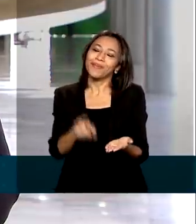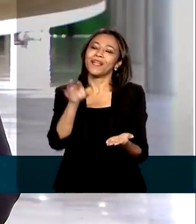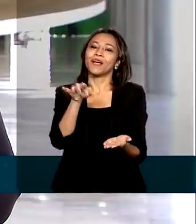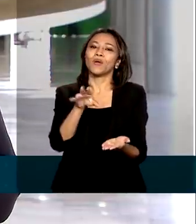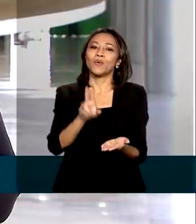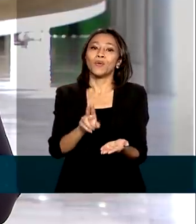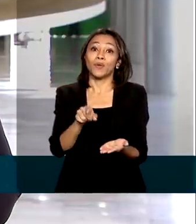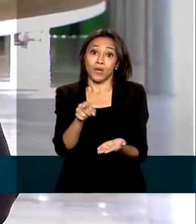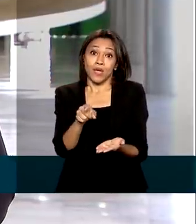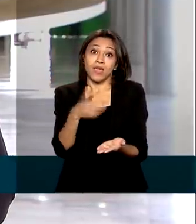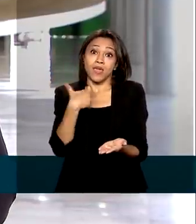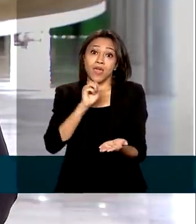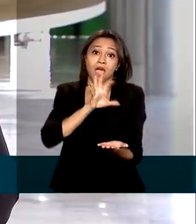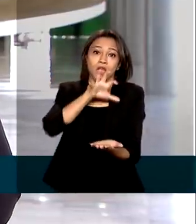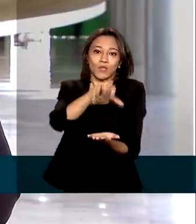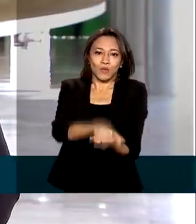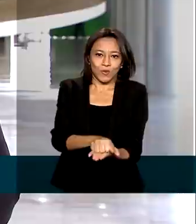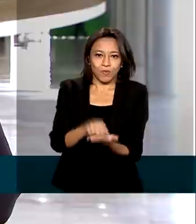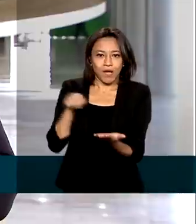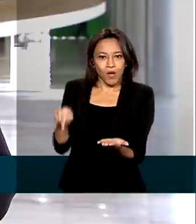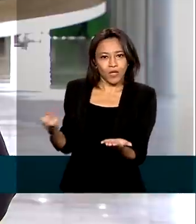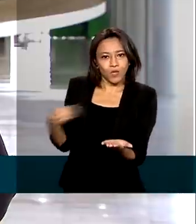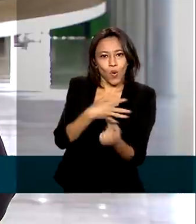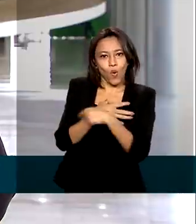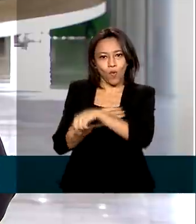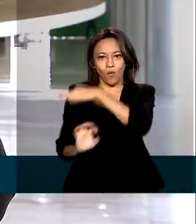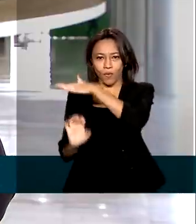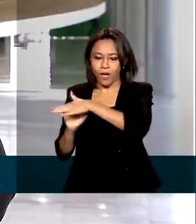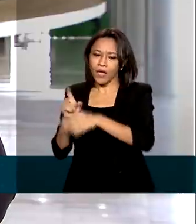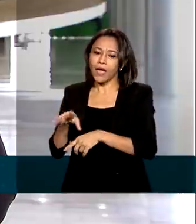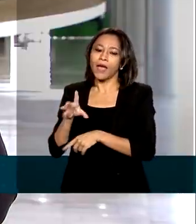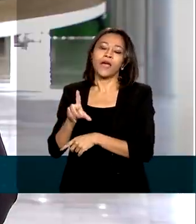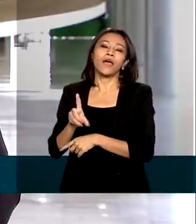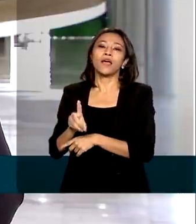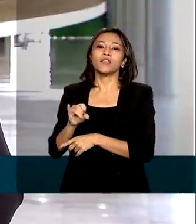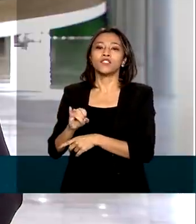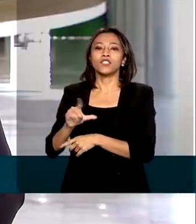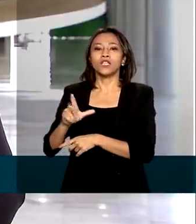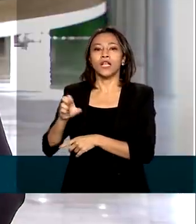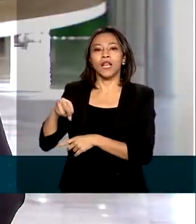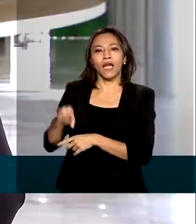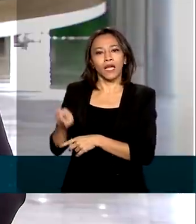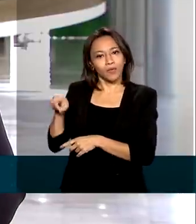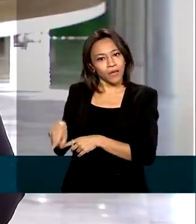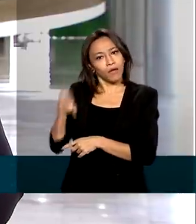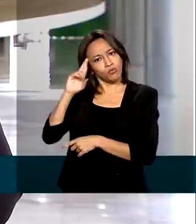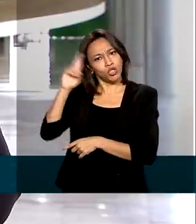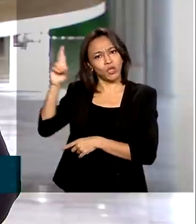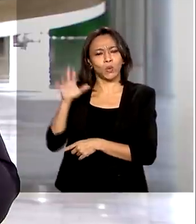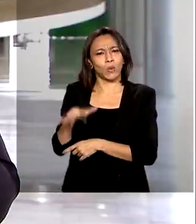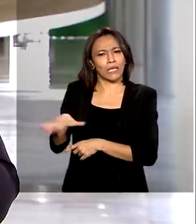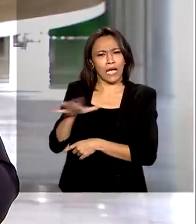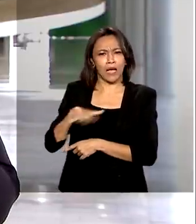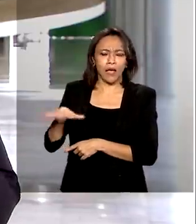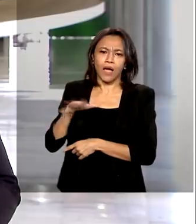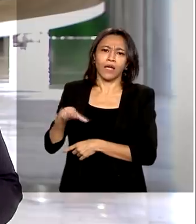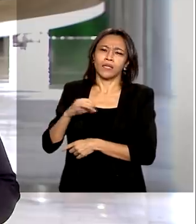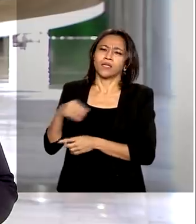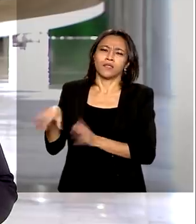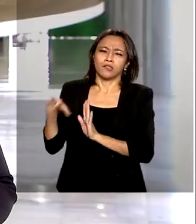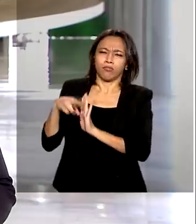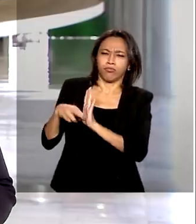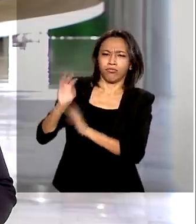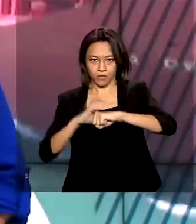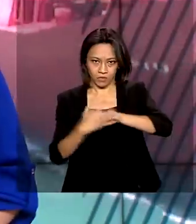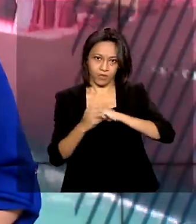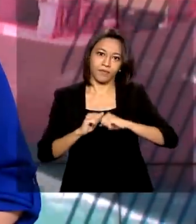University. Quem assume a presidência do SERPRO é Gileno Barreto, que é o atual diretor jurídico da empresa. Márcia Fernandes, para